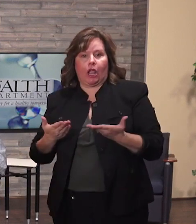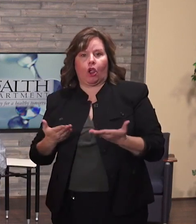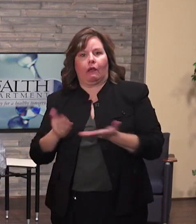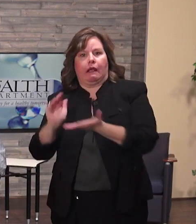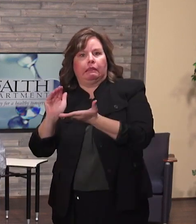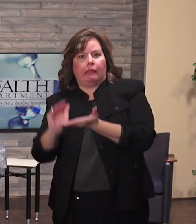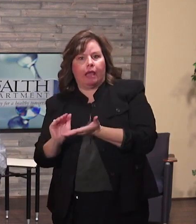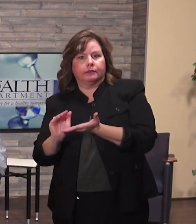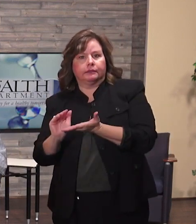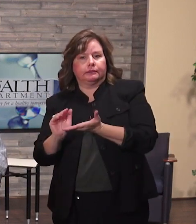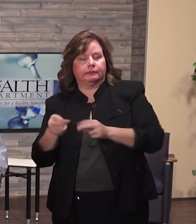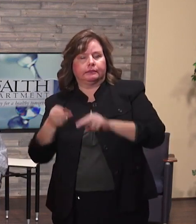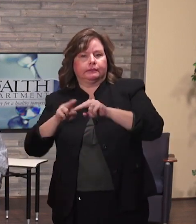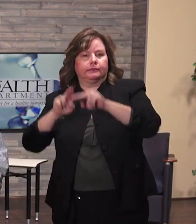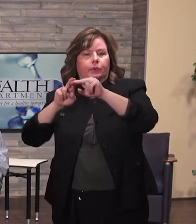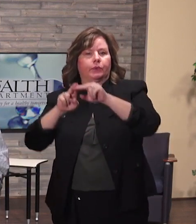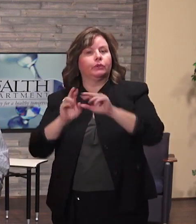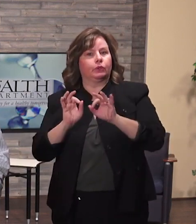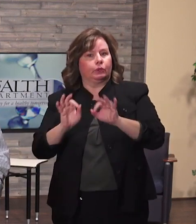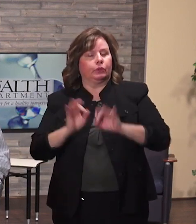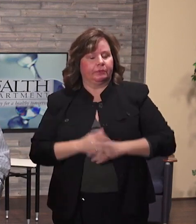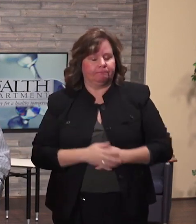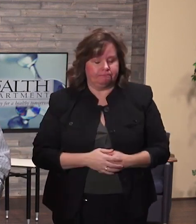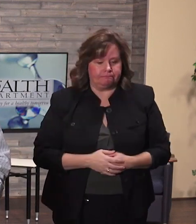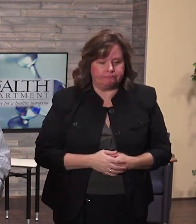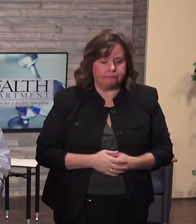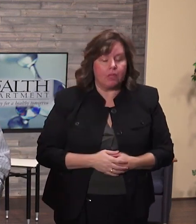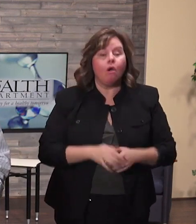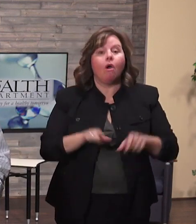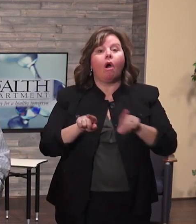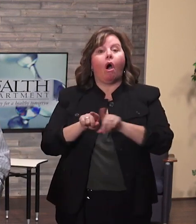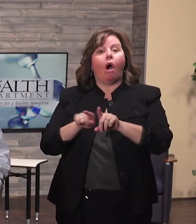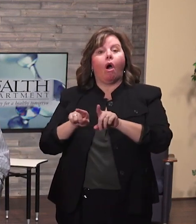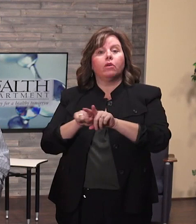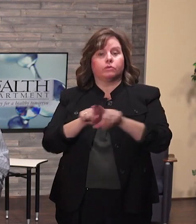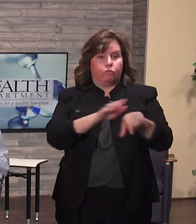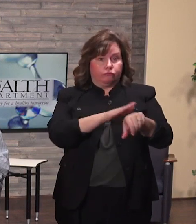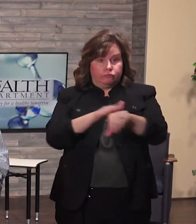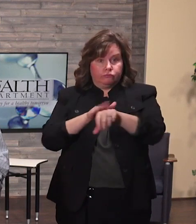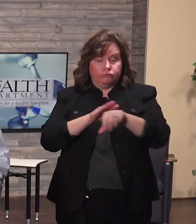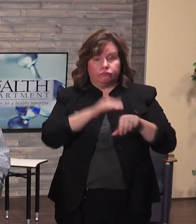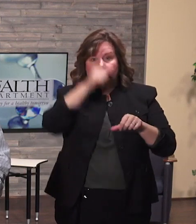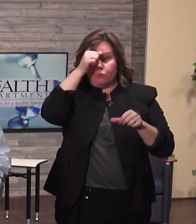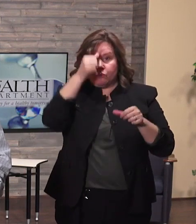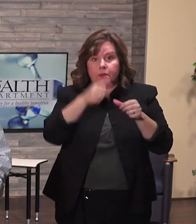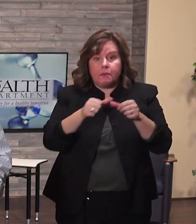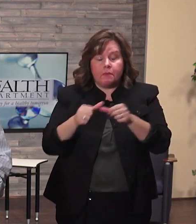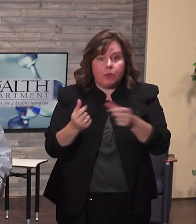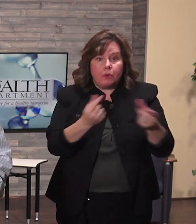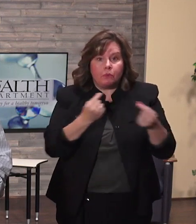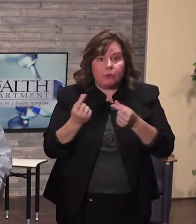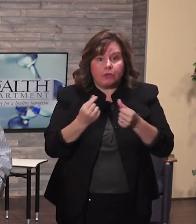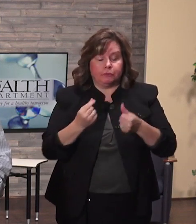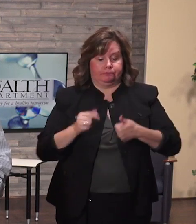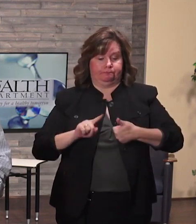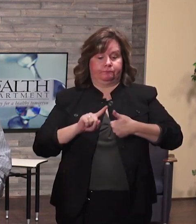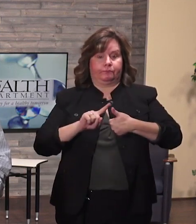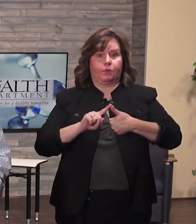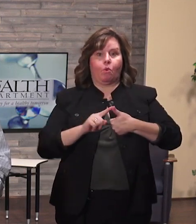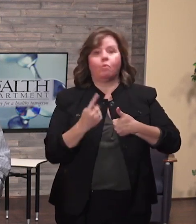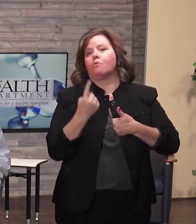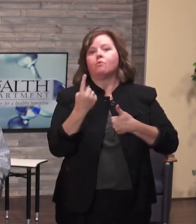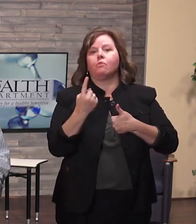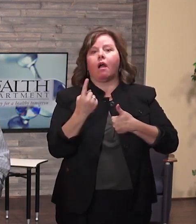visto en el otro lado del estado. Así que, por favor, sigue haciendo lo que están haciendo. Voy a enviar un recordatorio